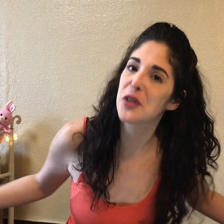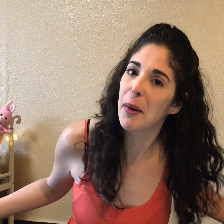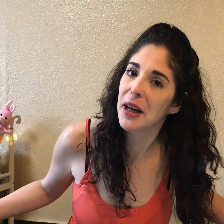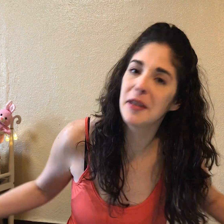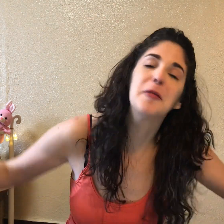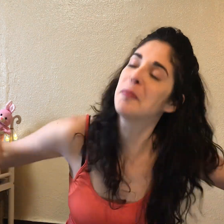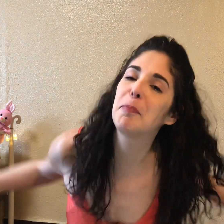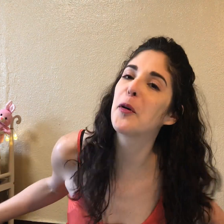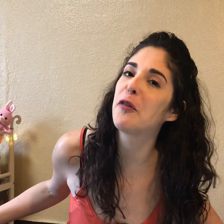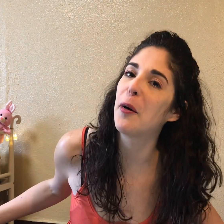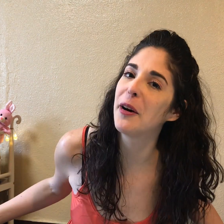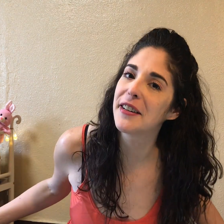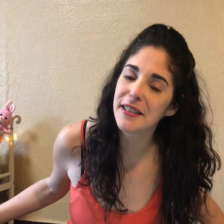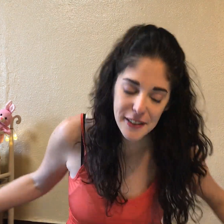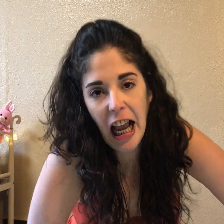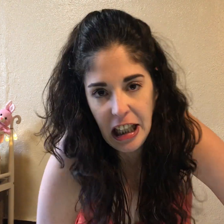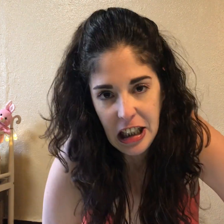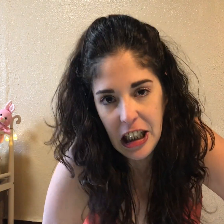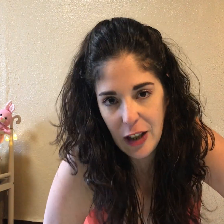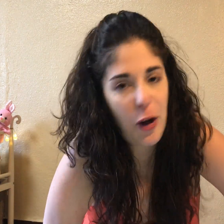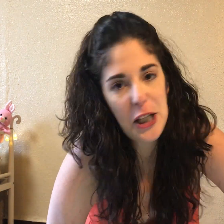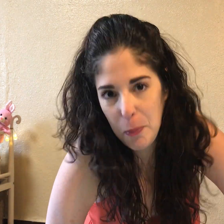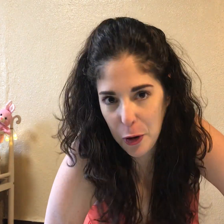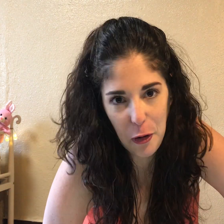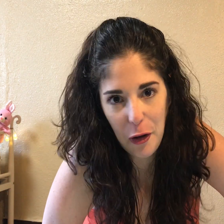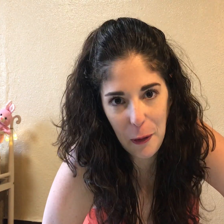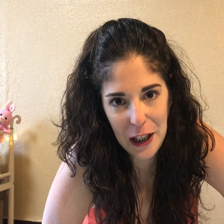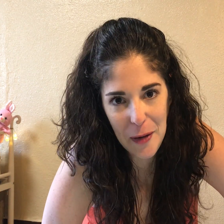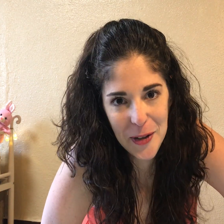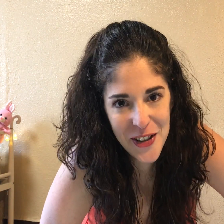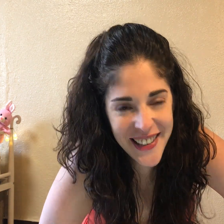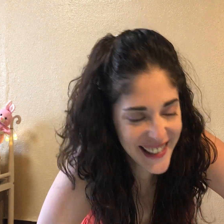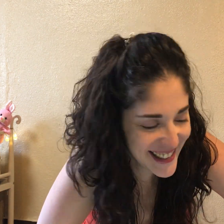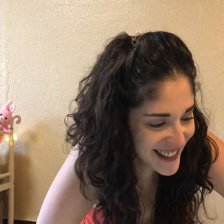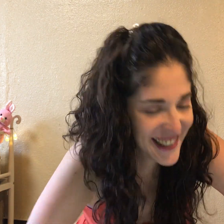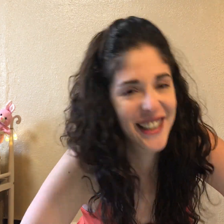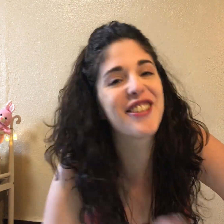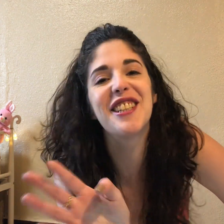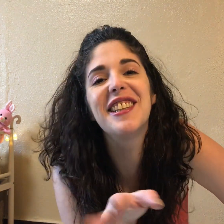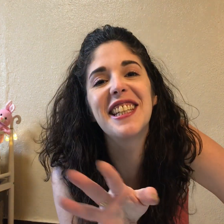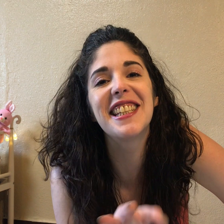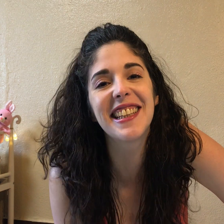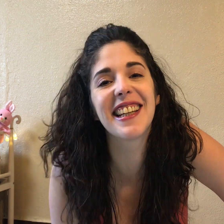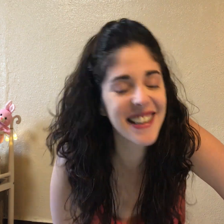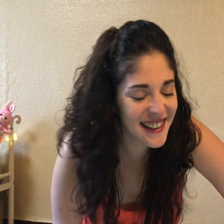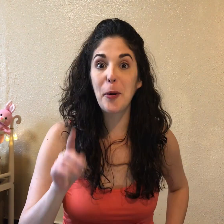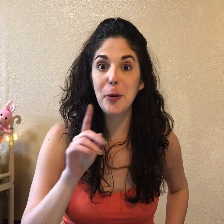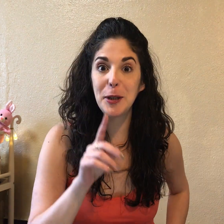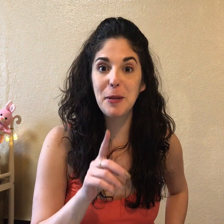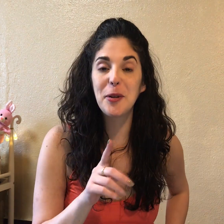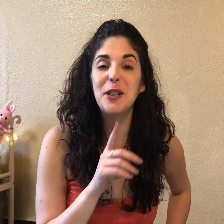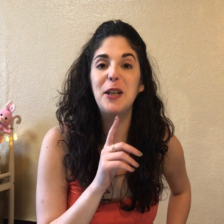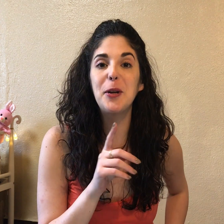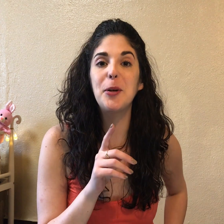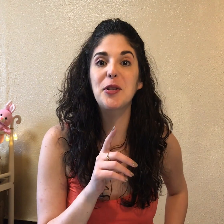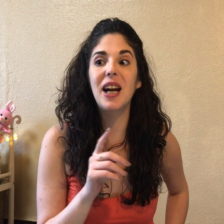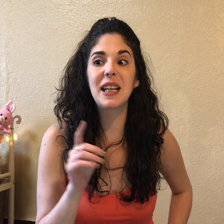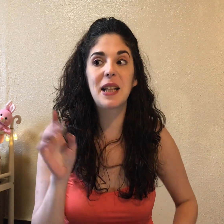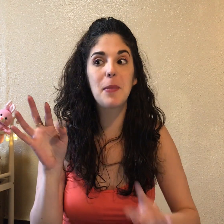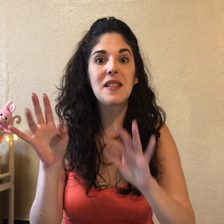sabe. Por favor. Hay gente que lo hace, pero no deberíamos. No, chiste, chiste. Por último, te quiero mostrar que también